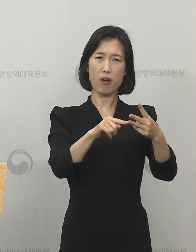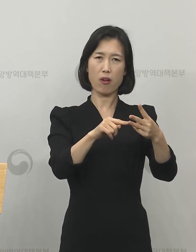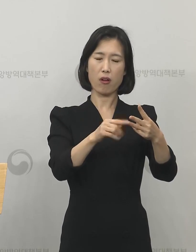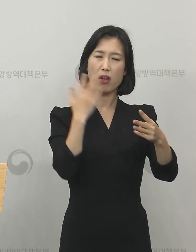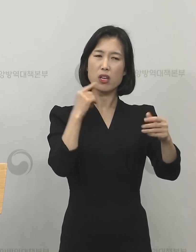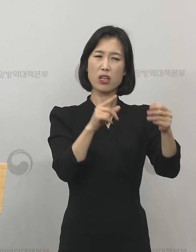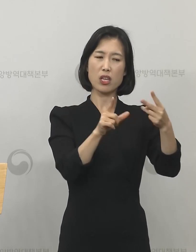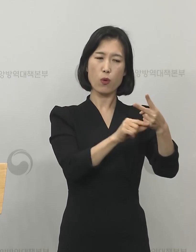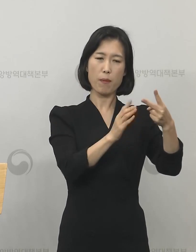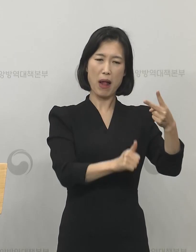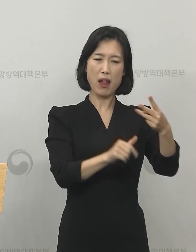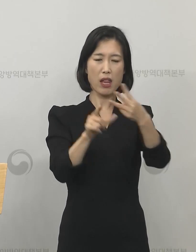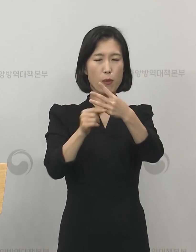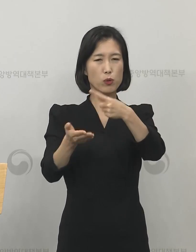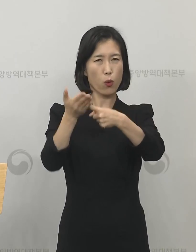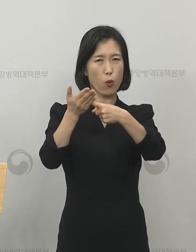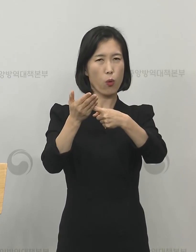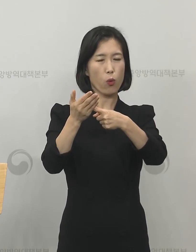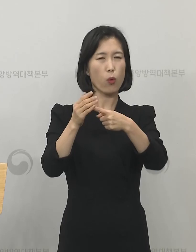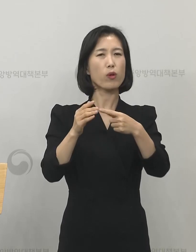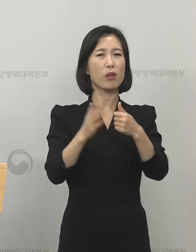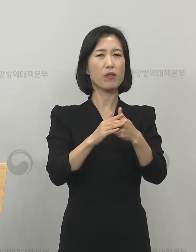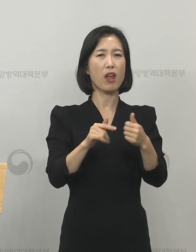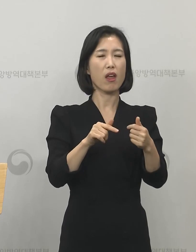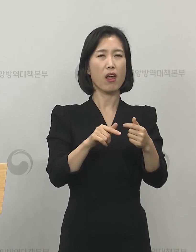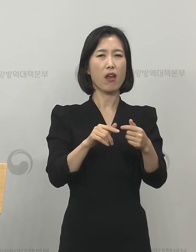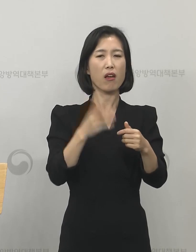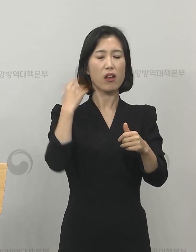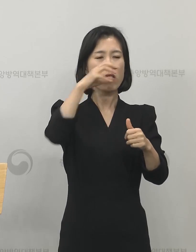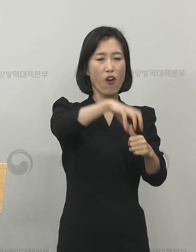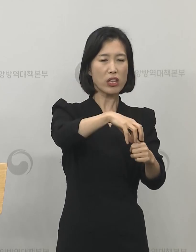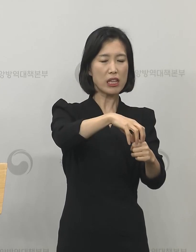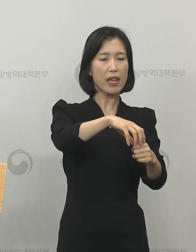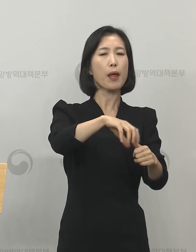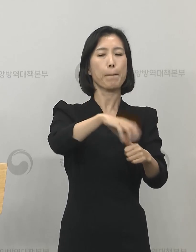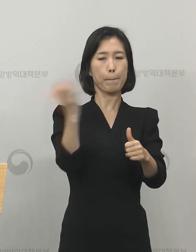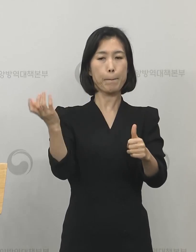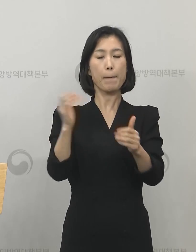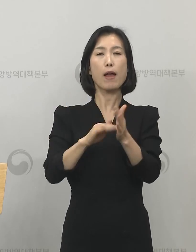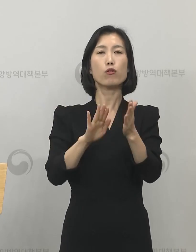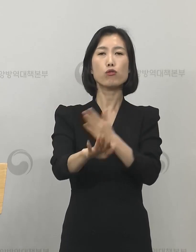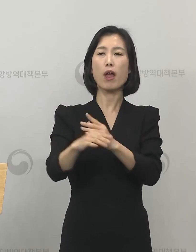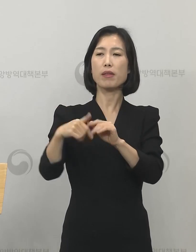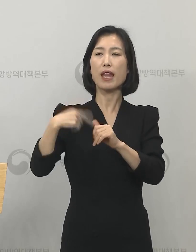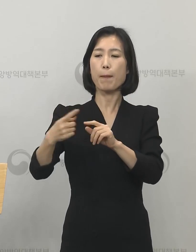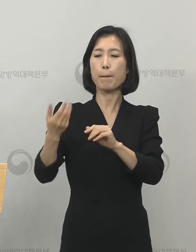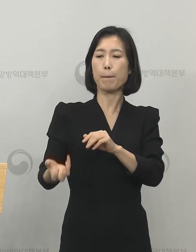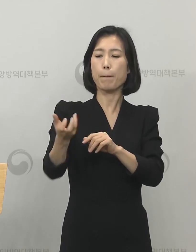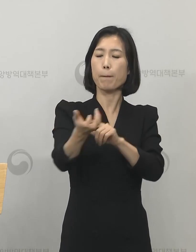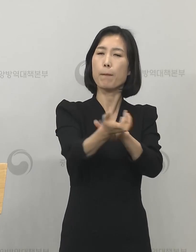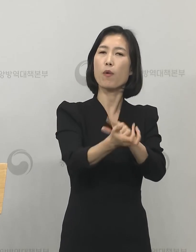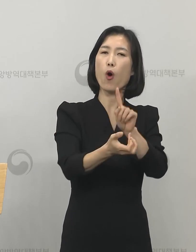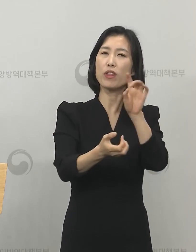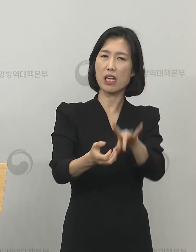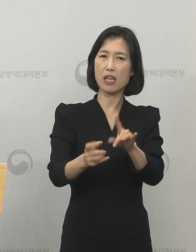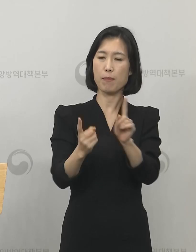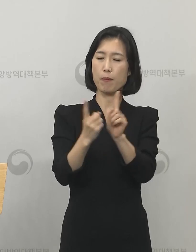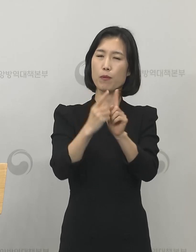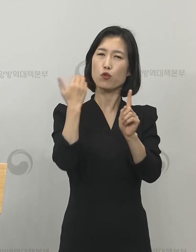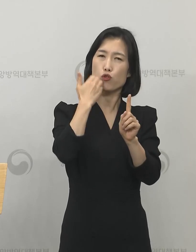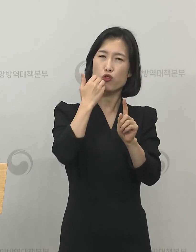대한 문제 그리고 격리 해제된 이후에 동선과 접촉자에 대해서는 조사를 진행하도록 그렇게 하겠습니다.